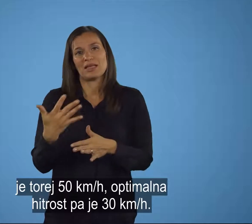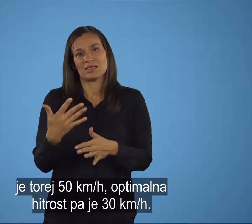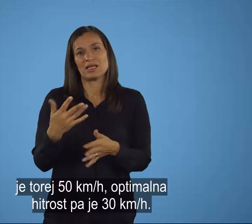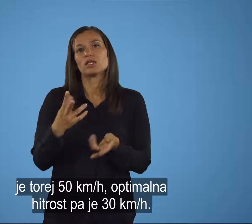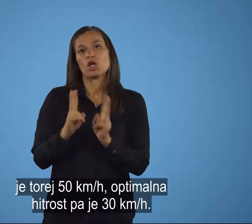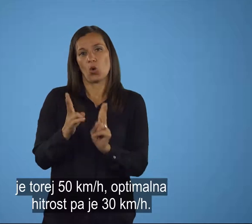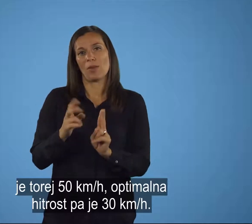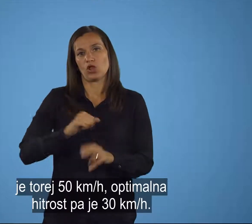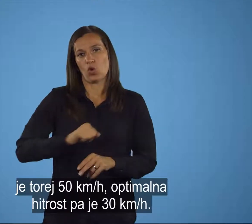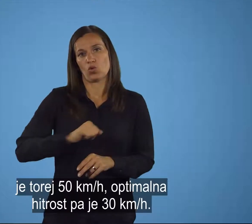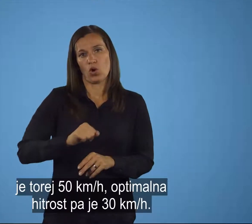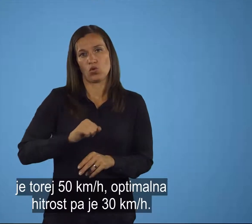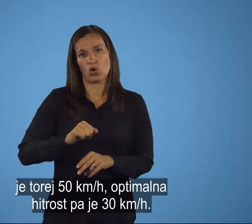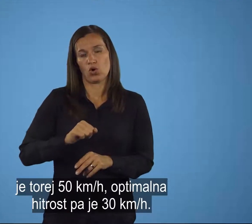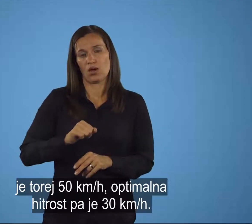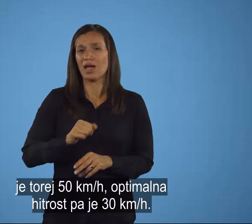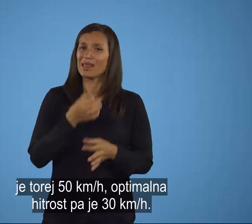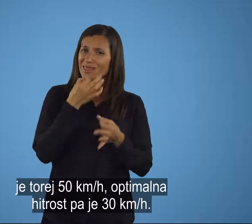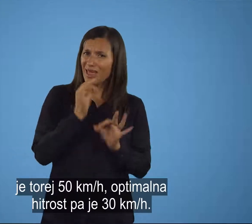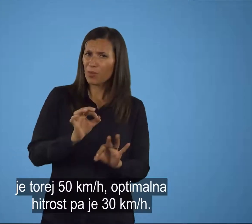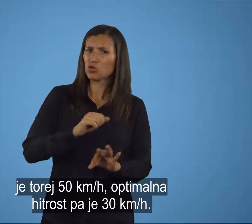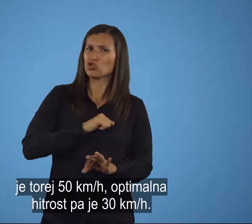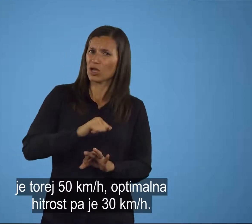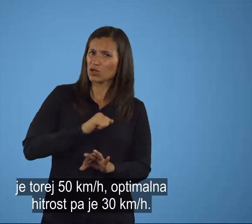Optimalna hitrost pa je 30 km na uro.